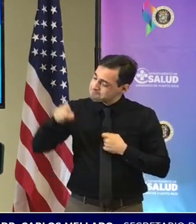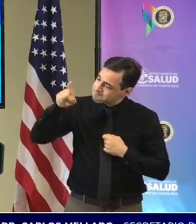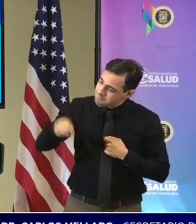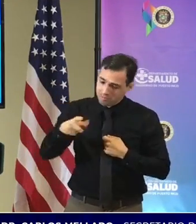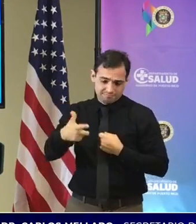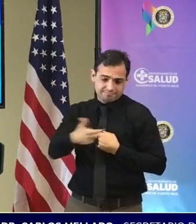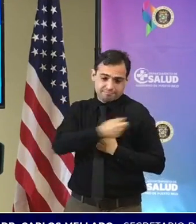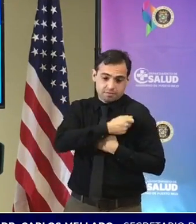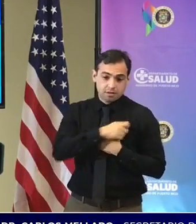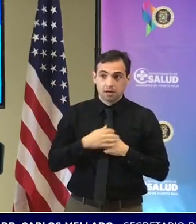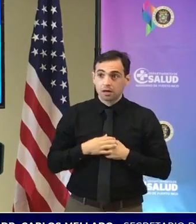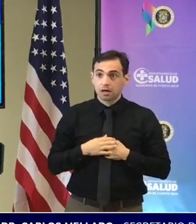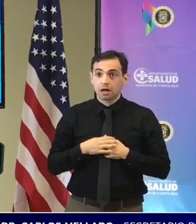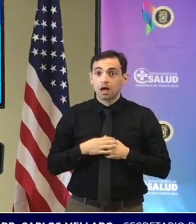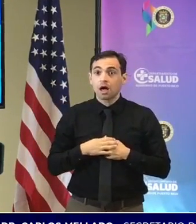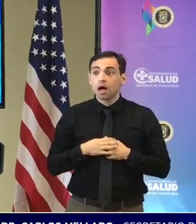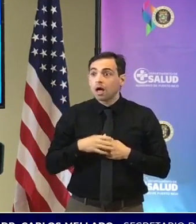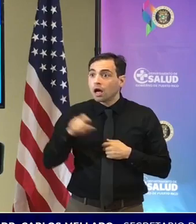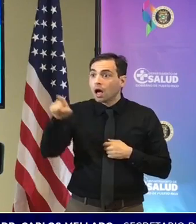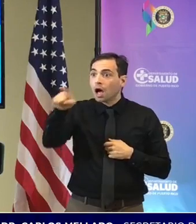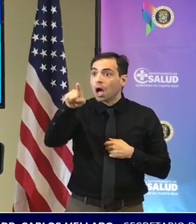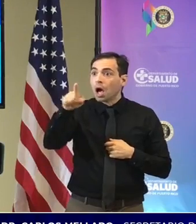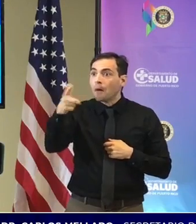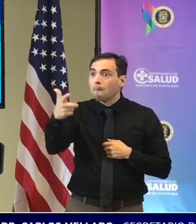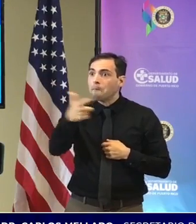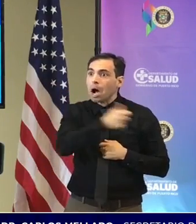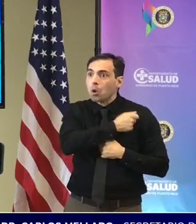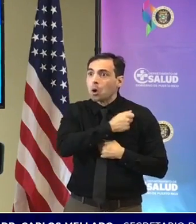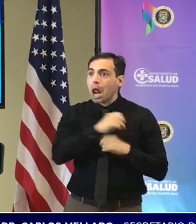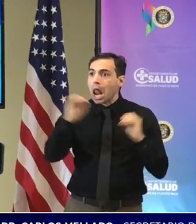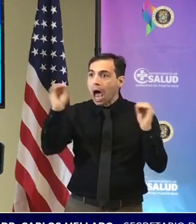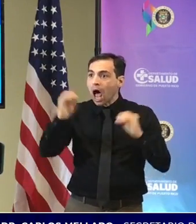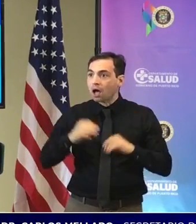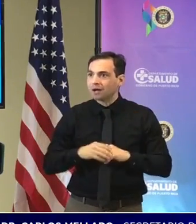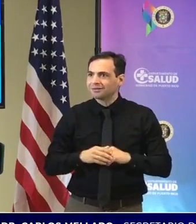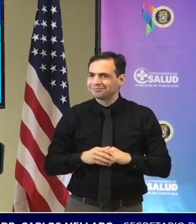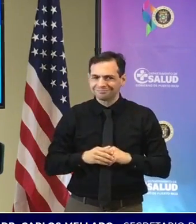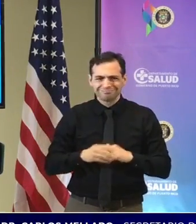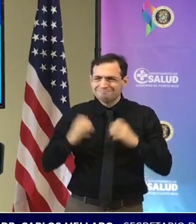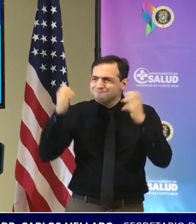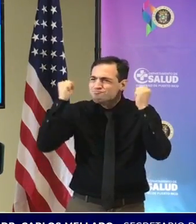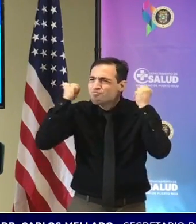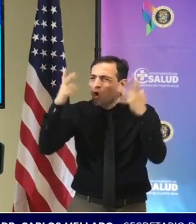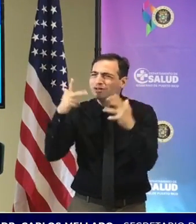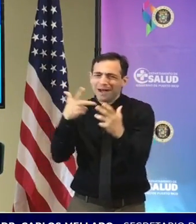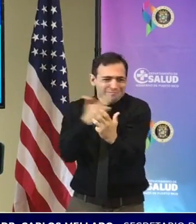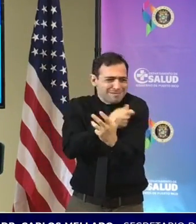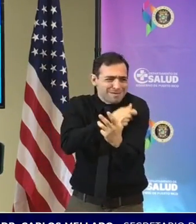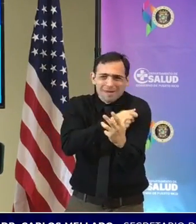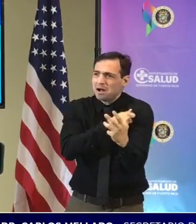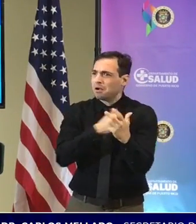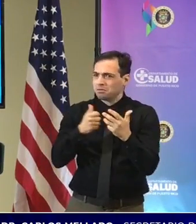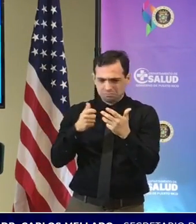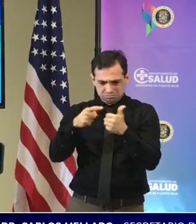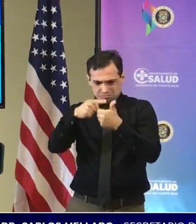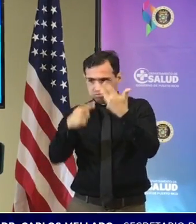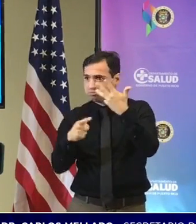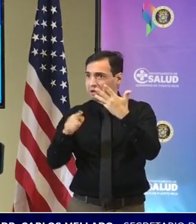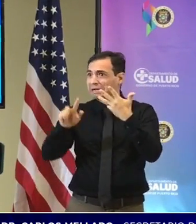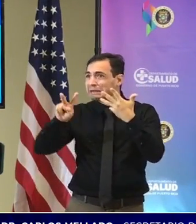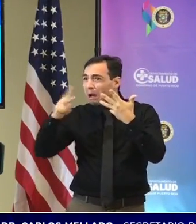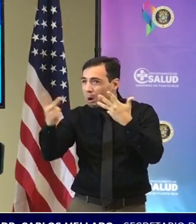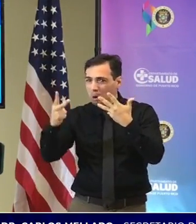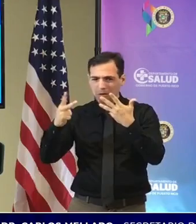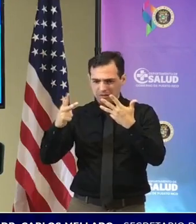han vacunado con más de 5.3 millones de dosis que hemos puesto en Puerto Rico con ningún efecto adverso grave con ninguna mortalidad por